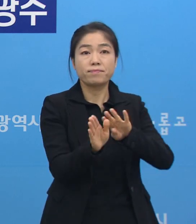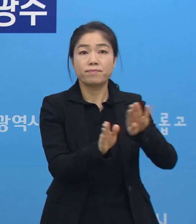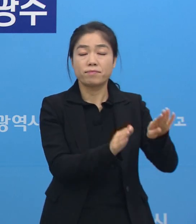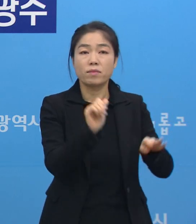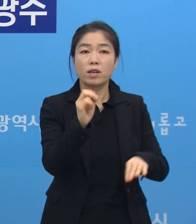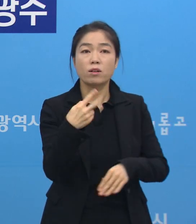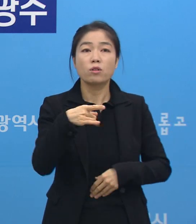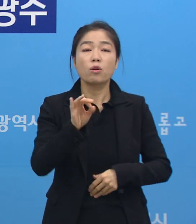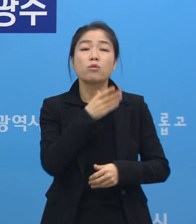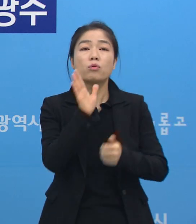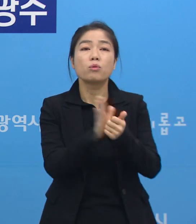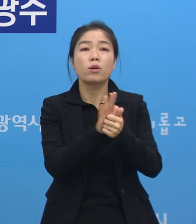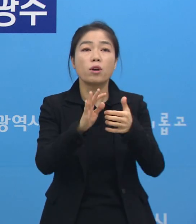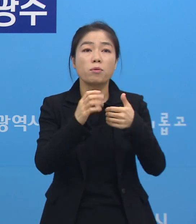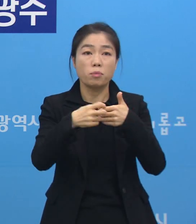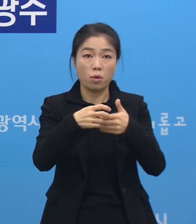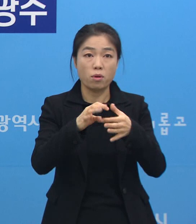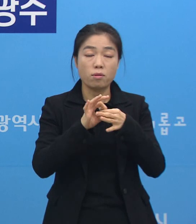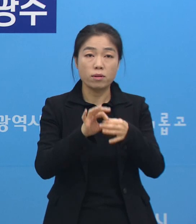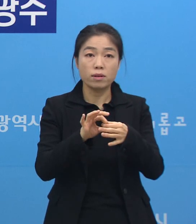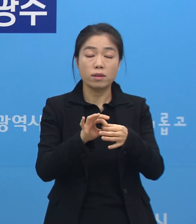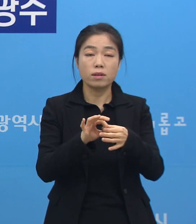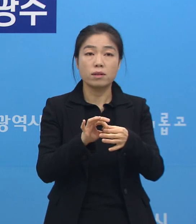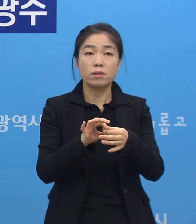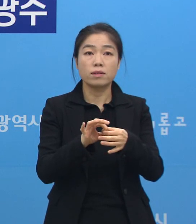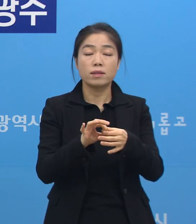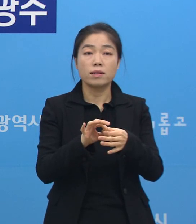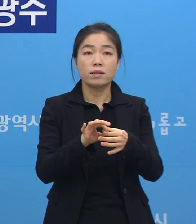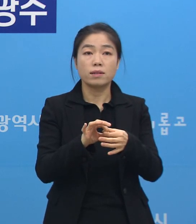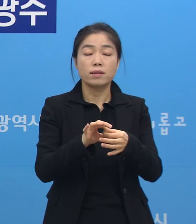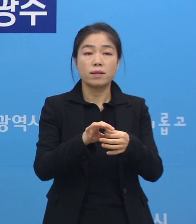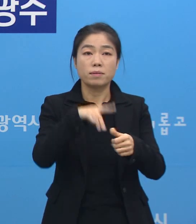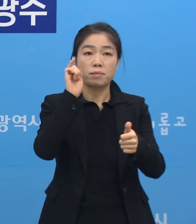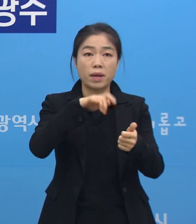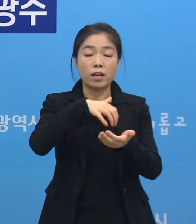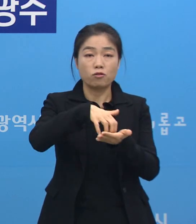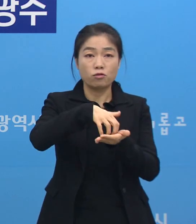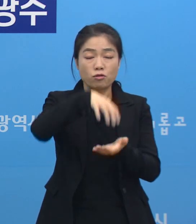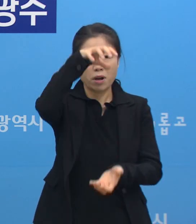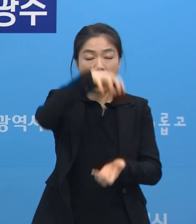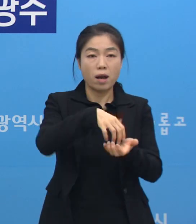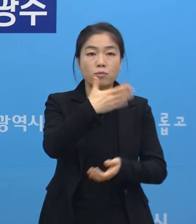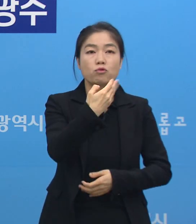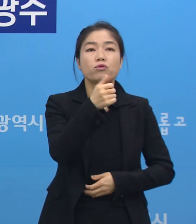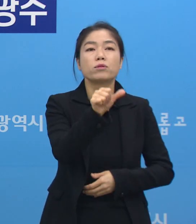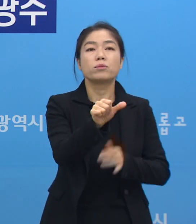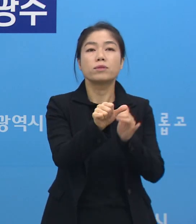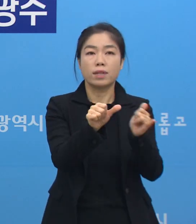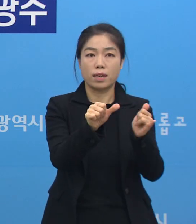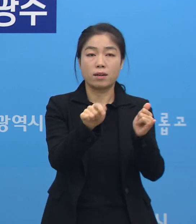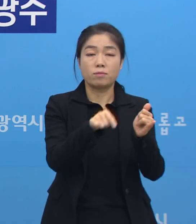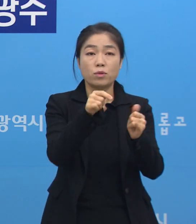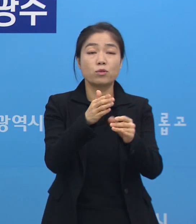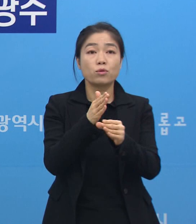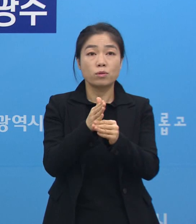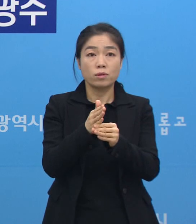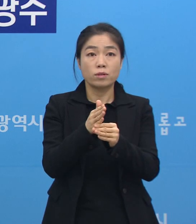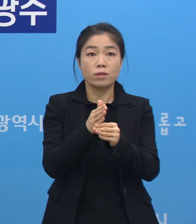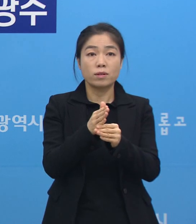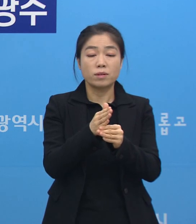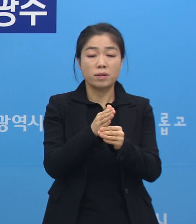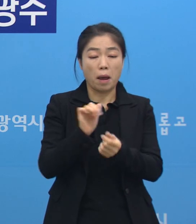다음은 효정요양병원과 관련해서는 누적 확진자는 95명인데요. 그중에서